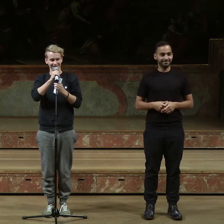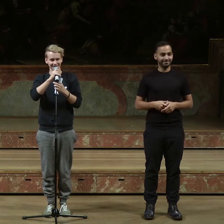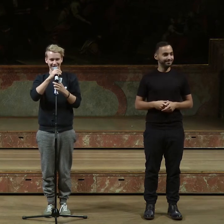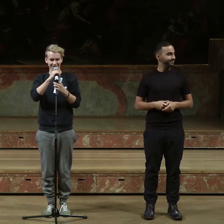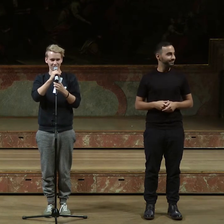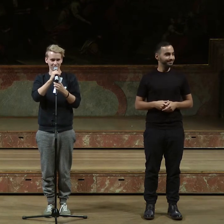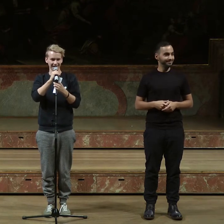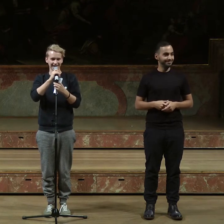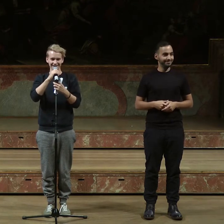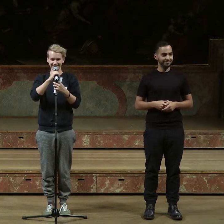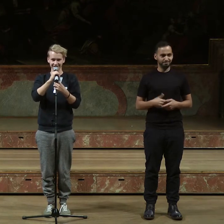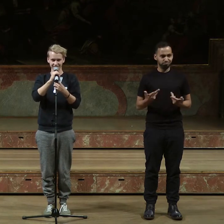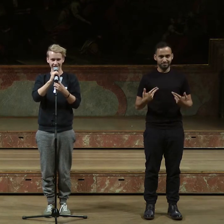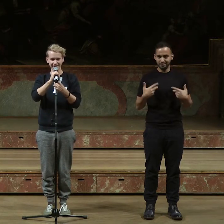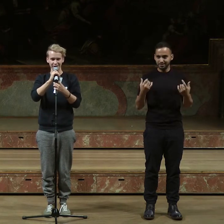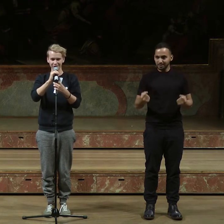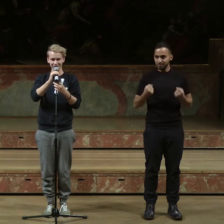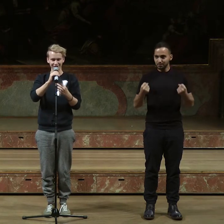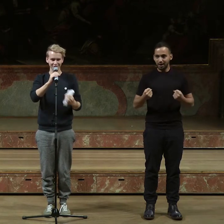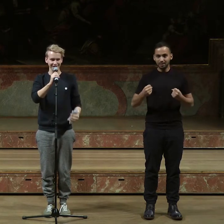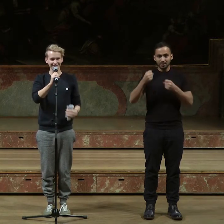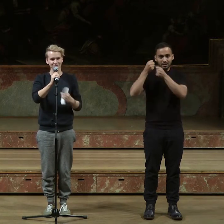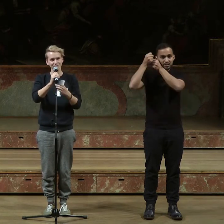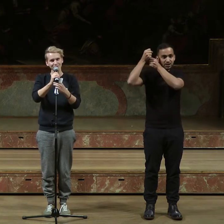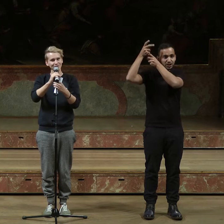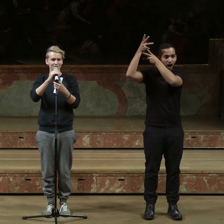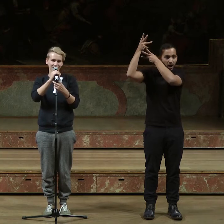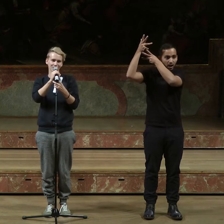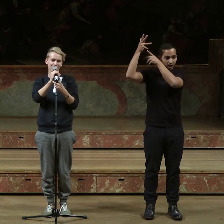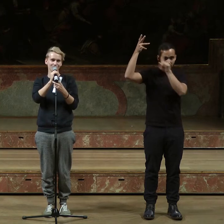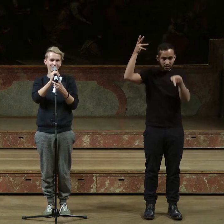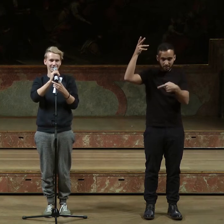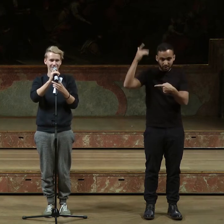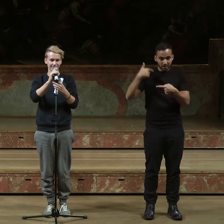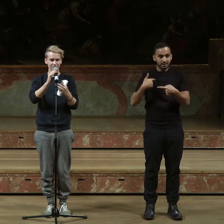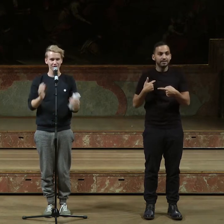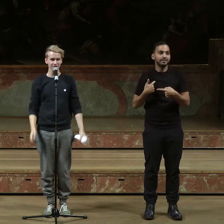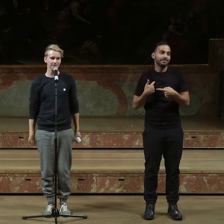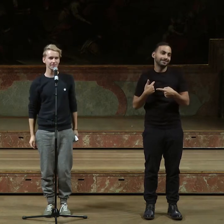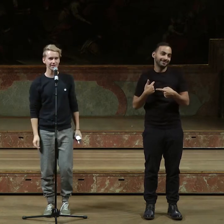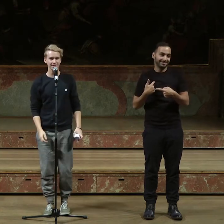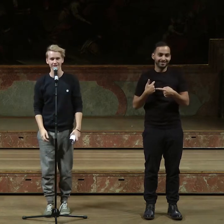Das ist brutal, nach so einer Hälfte noch auftreten zu müssen oder auch zu dürfen. Es ist aber wunderschön, hier dabei zu sein.